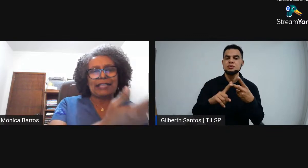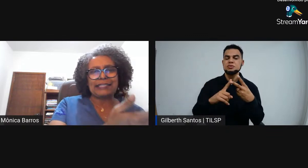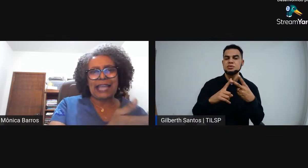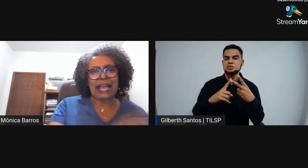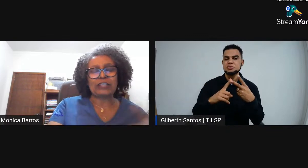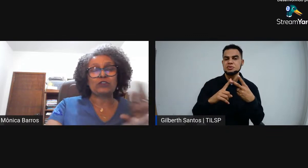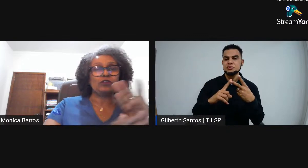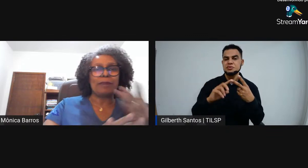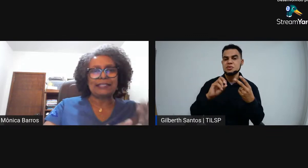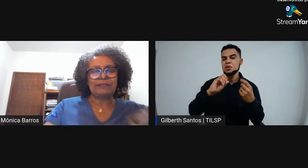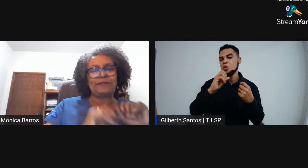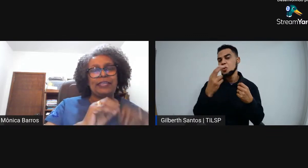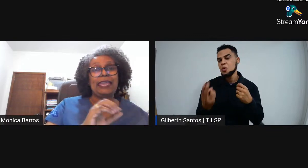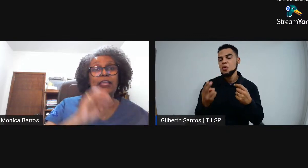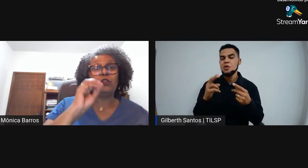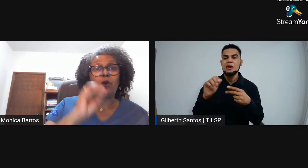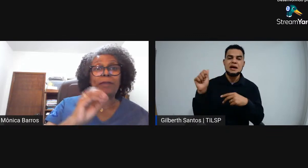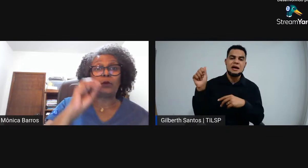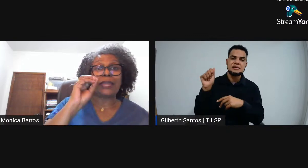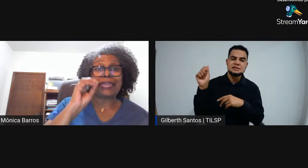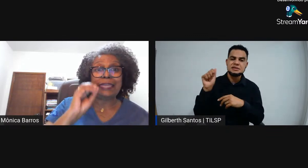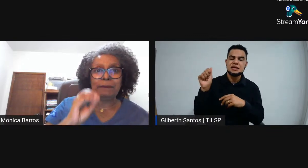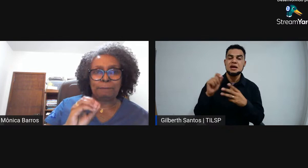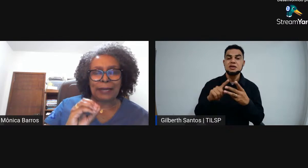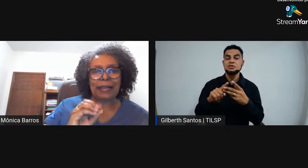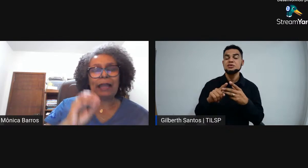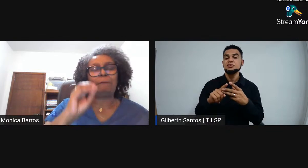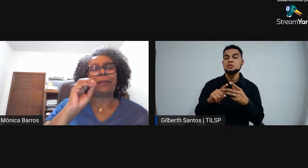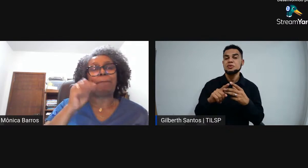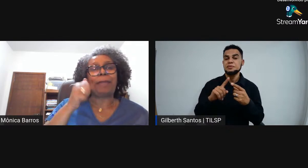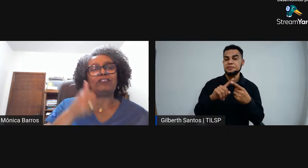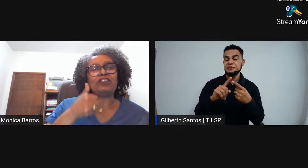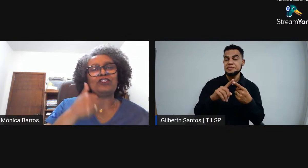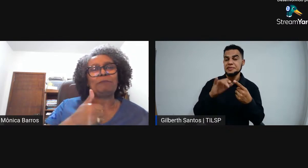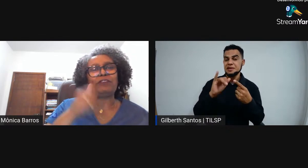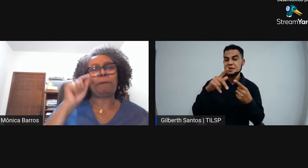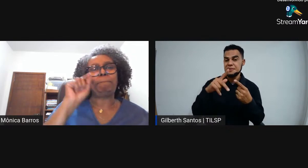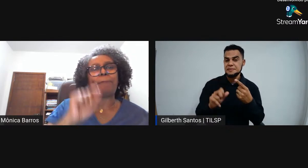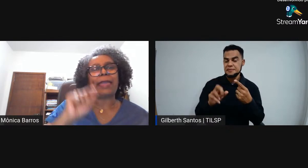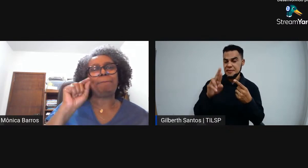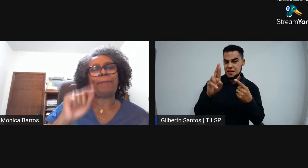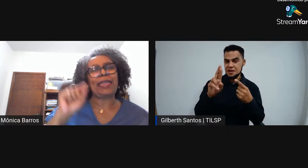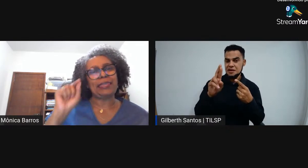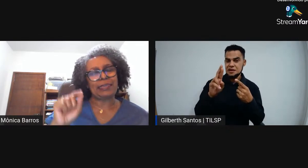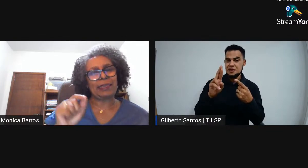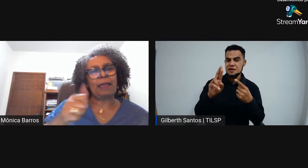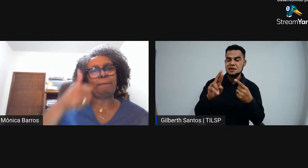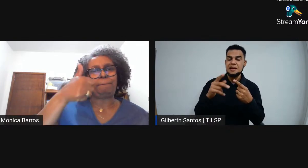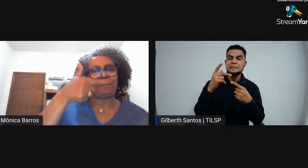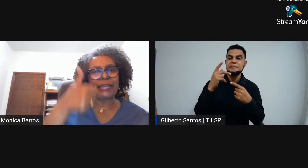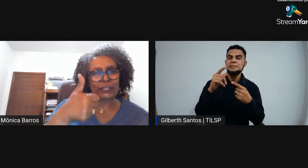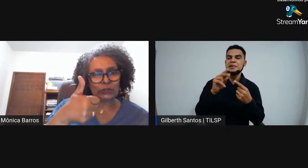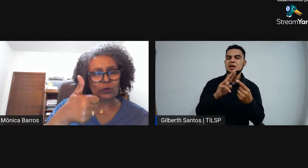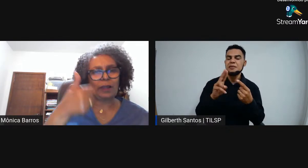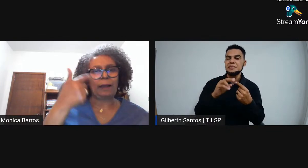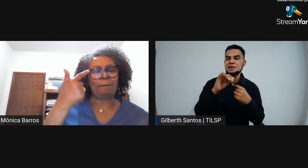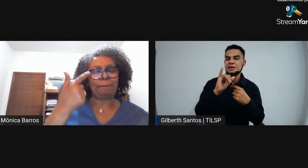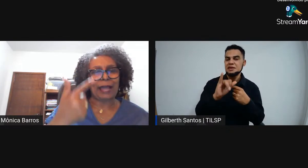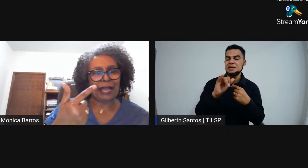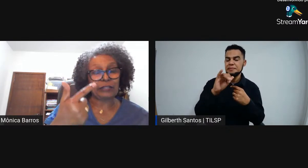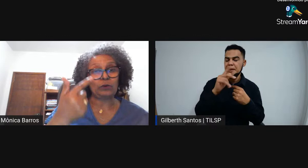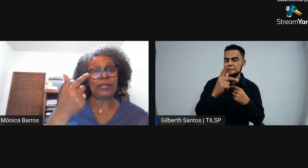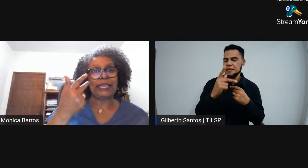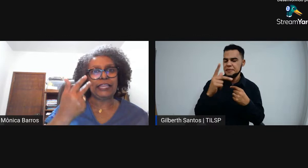asiáticos, mas, enfim, número ímpar, a gente chama de PPI, preto,